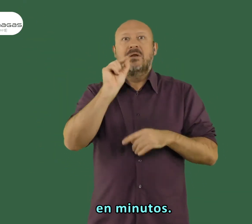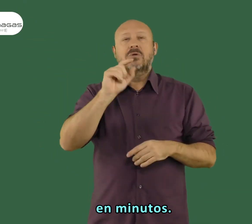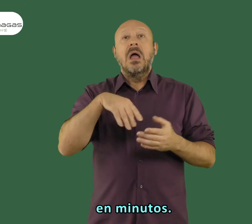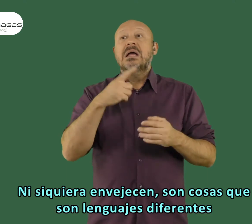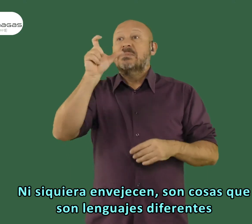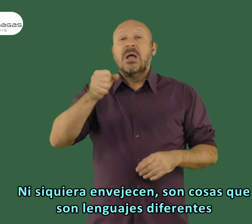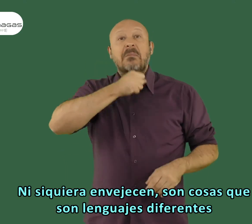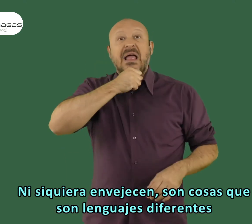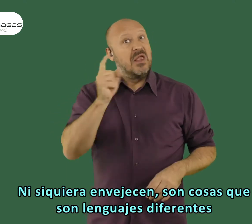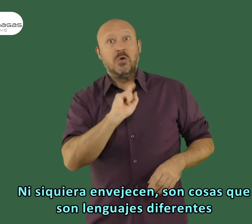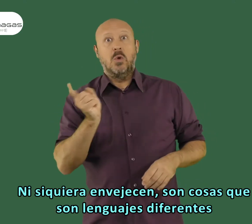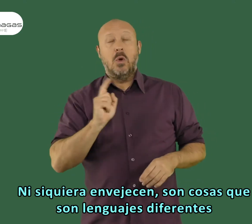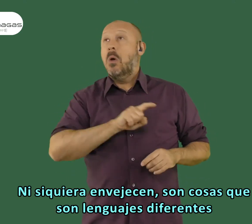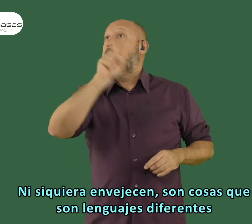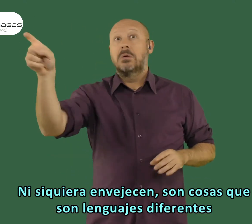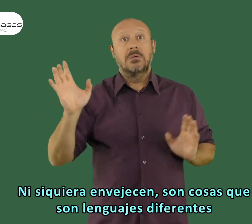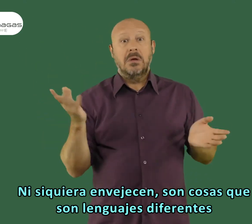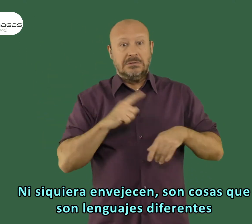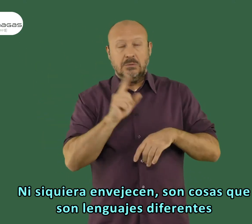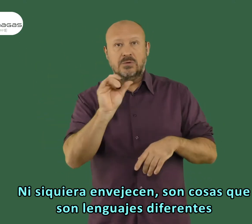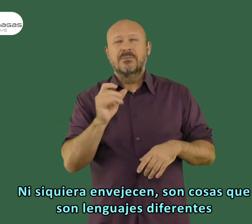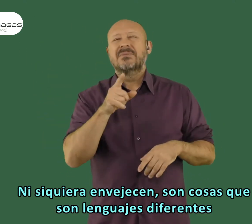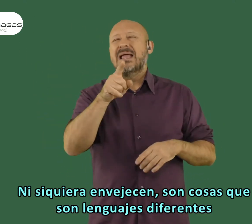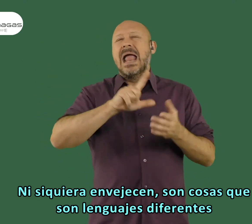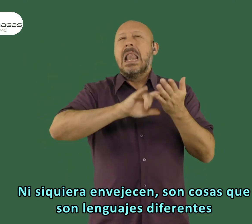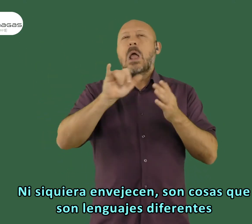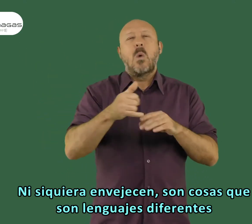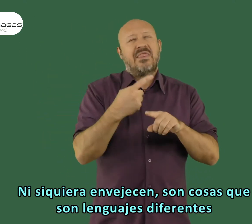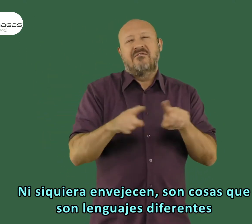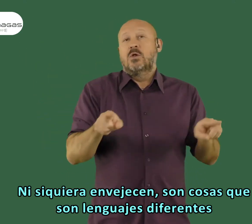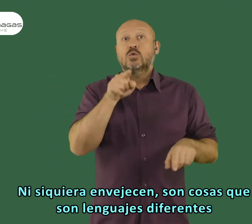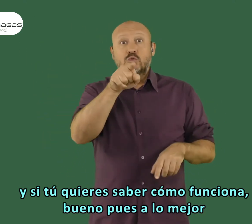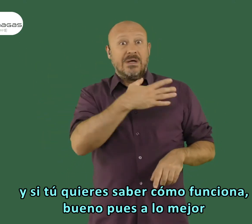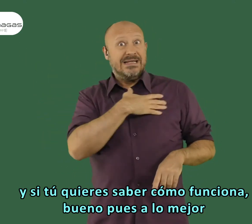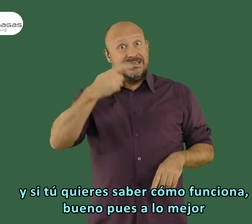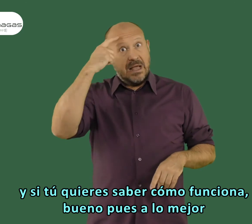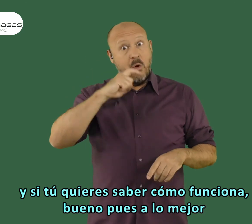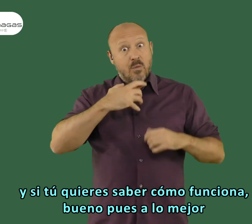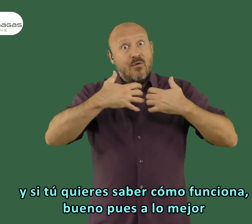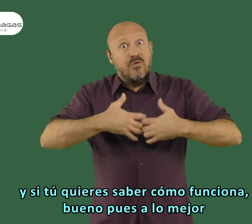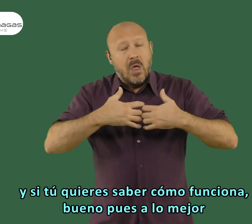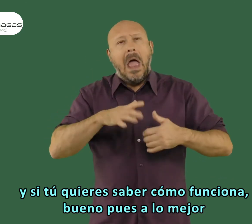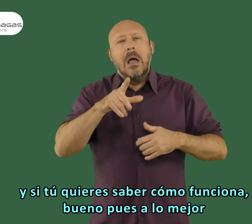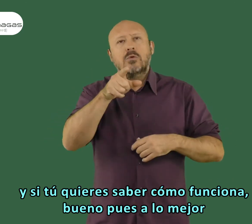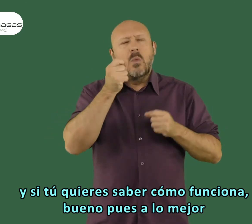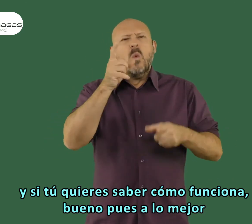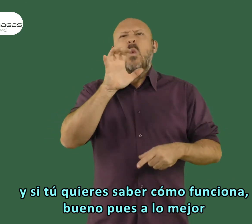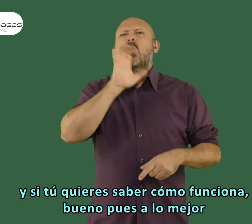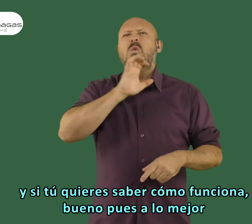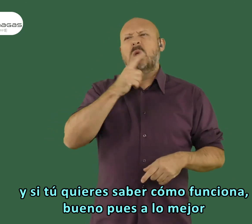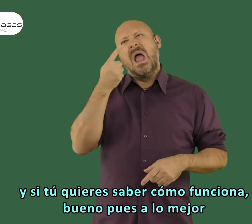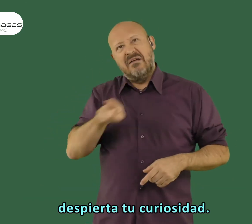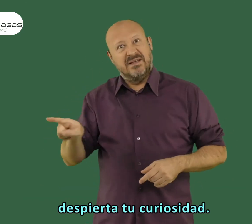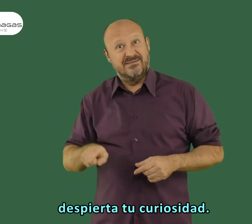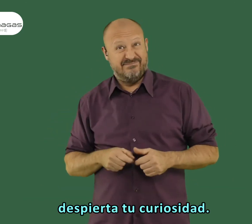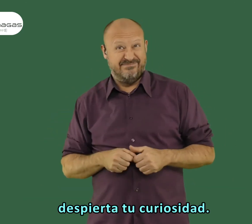minutos, ¿no? Ni siquiera envejecen. Son cosas que son lenguajes diferentes y si tú quieres saber cómo funcionan, bueno, pues a